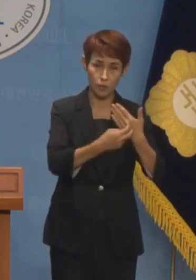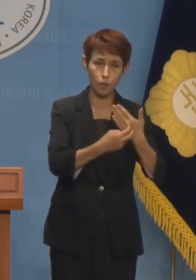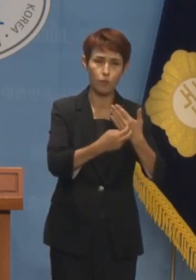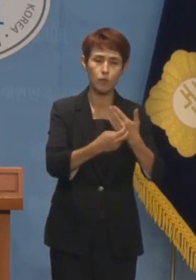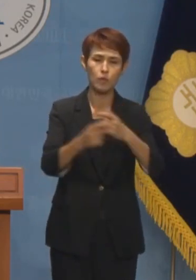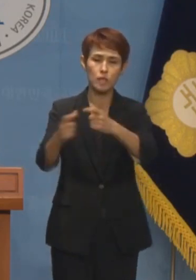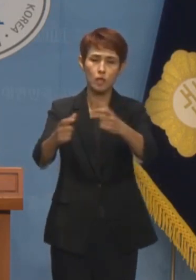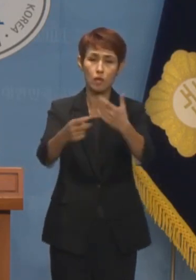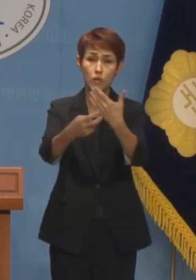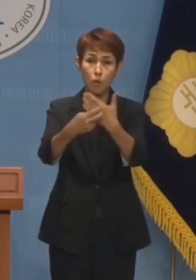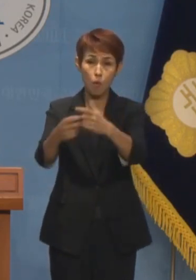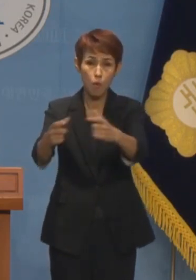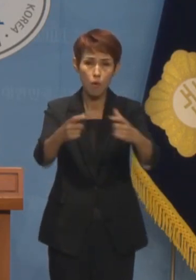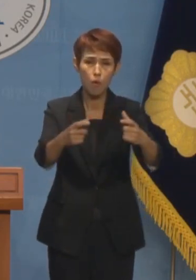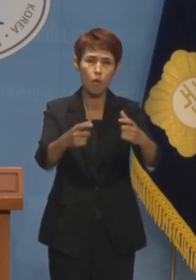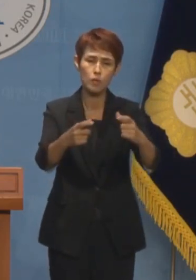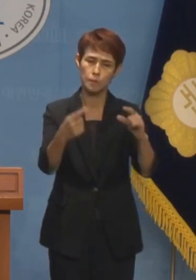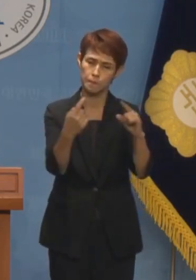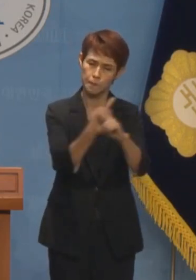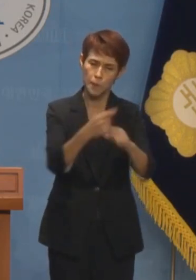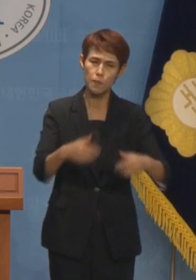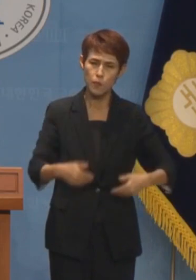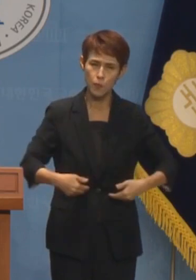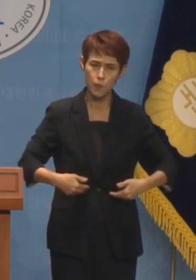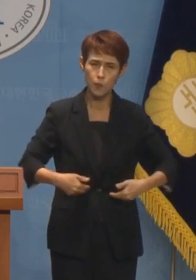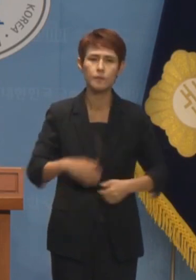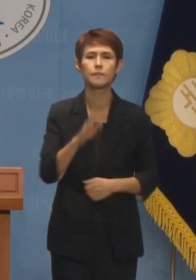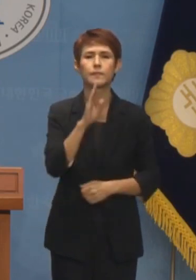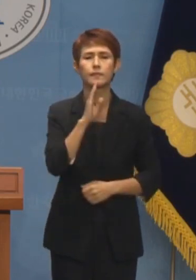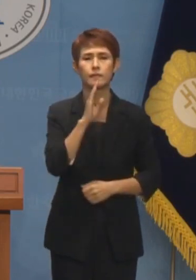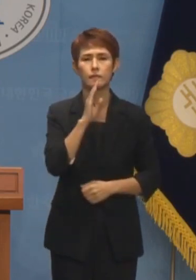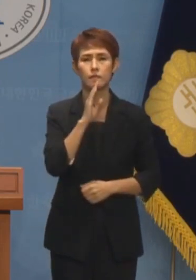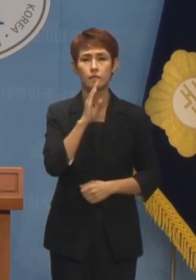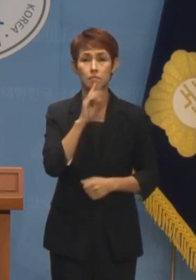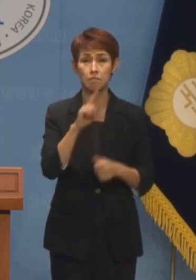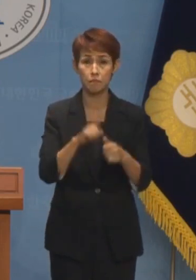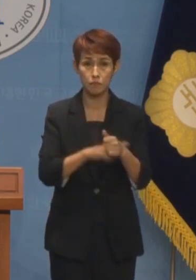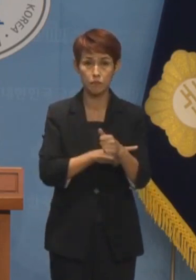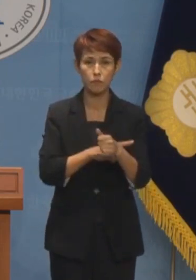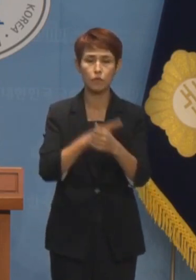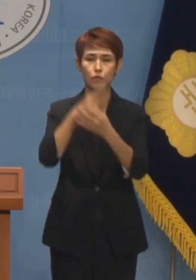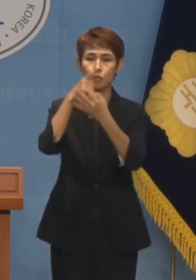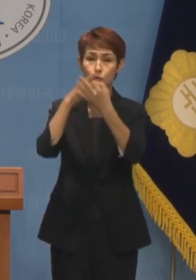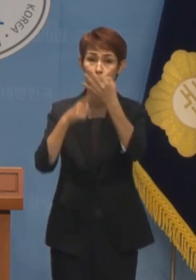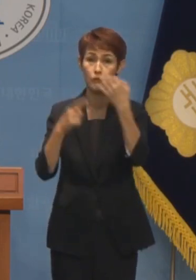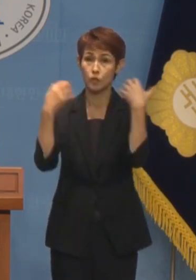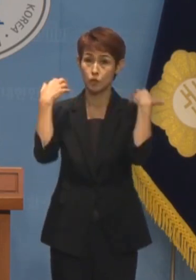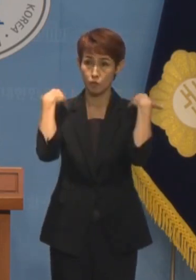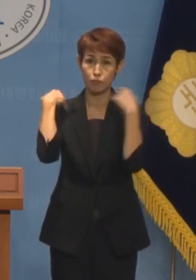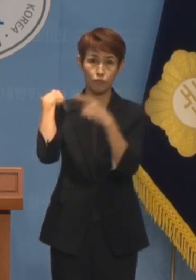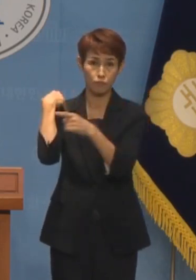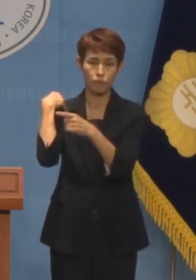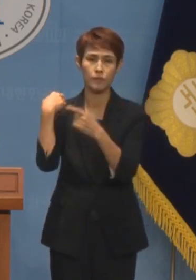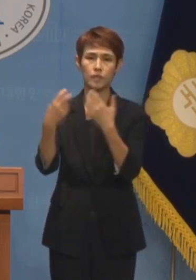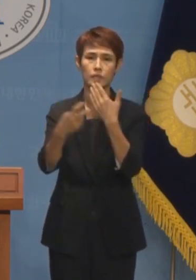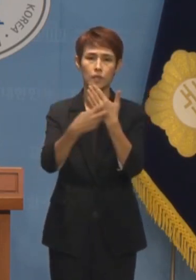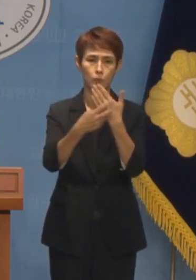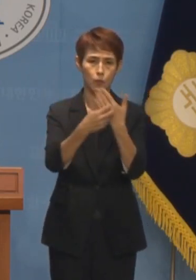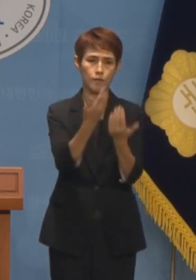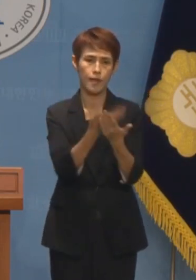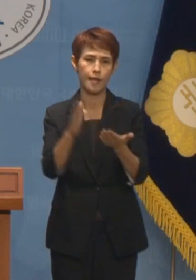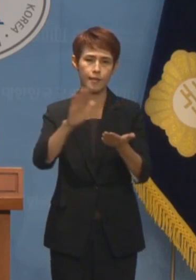분야에서 개선의 필요성도 꾸준히 제기되어 왔기에 윤석열 정부에서 의료개혁을